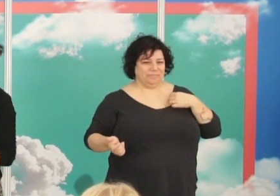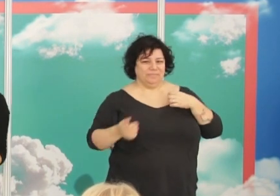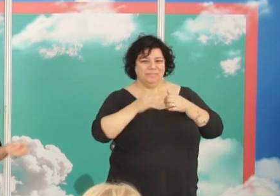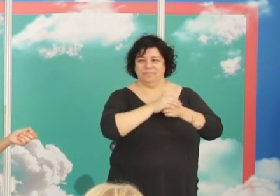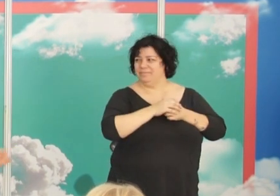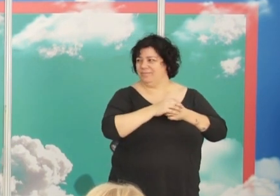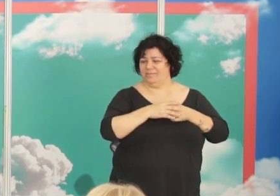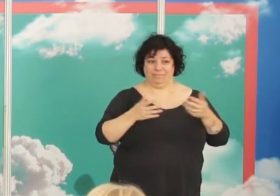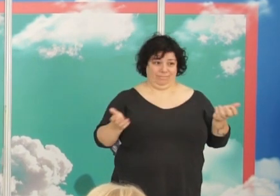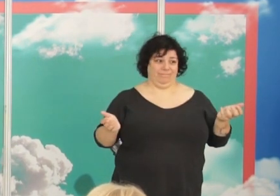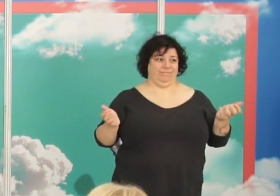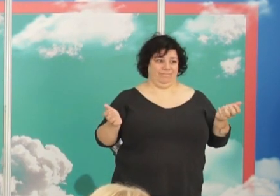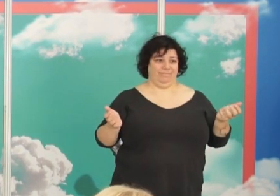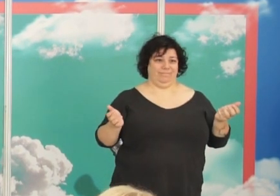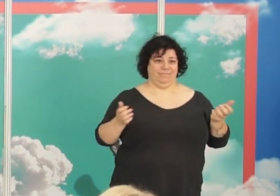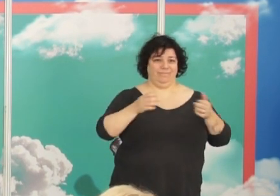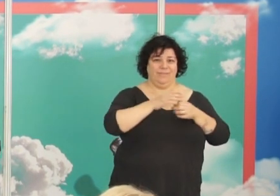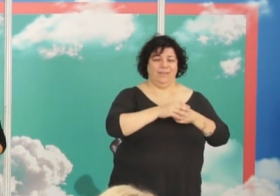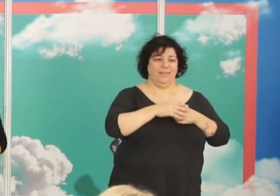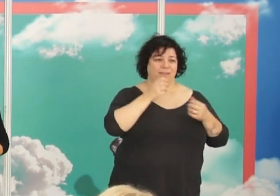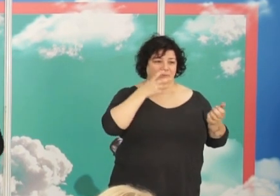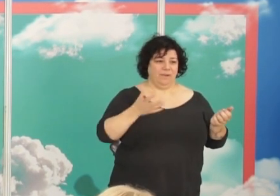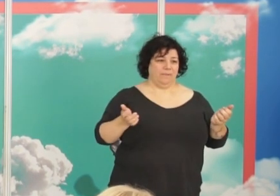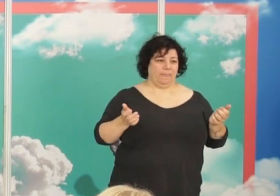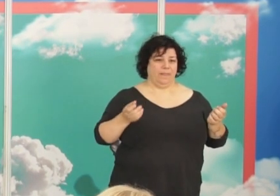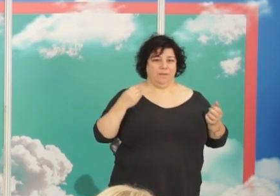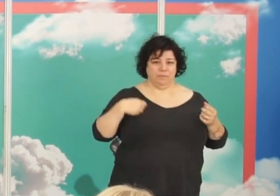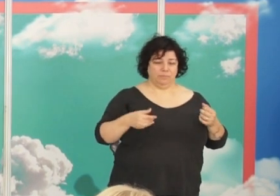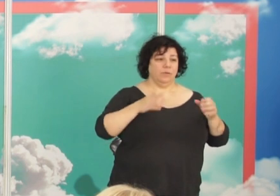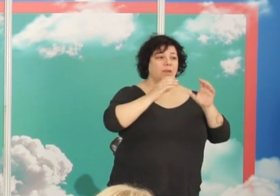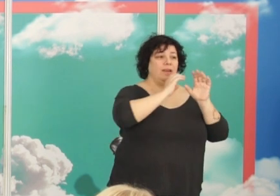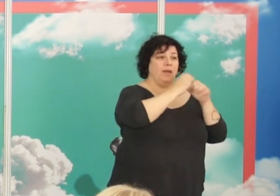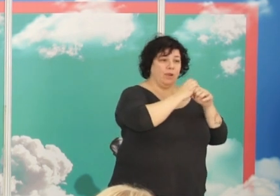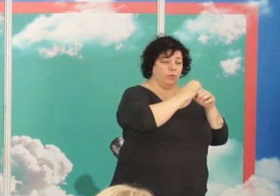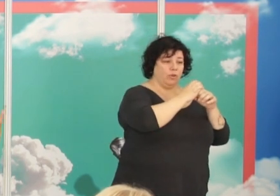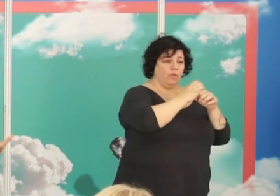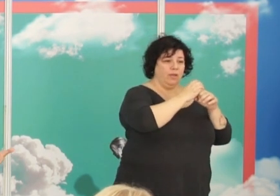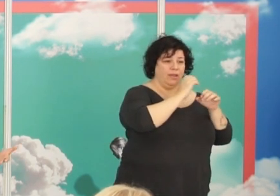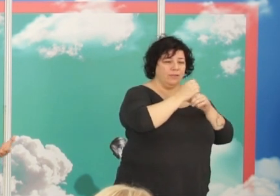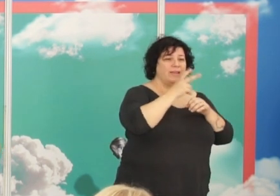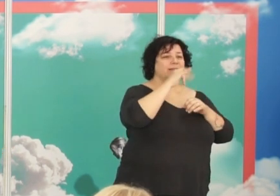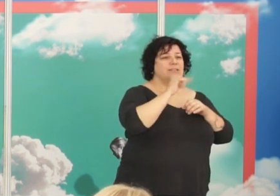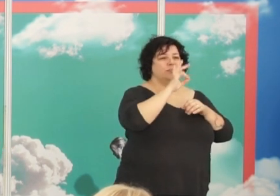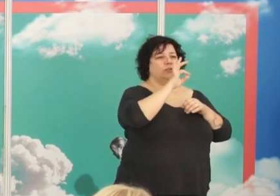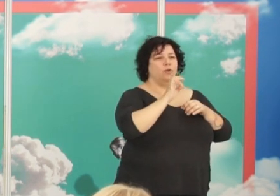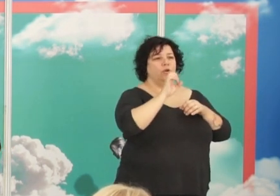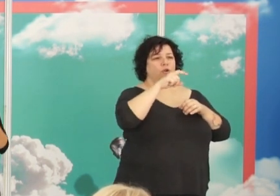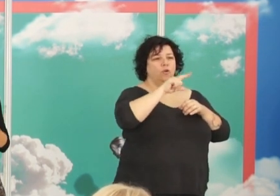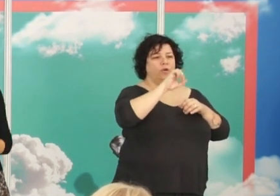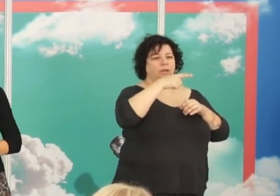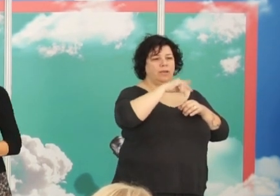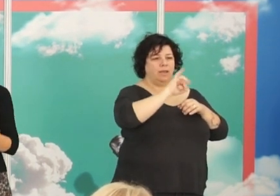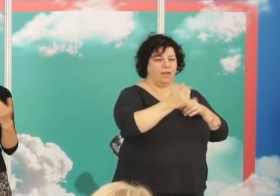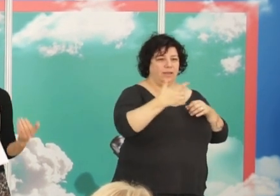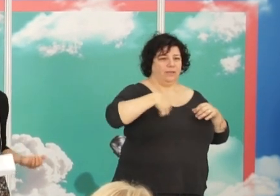Tiene que ir haciendo. Bueno, ese es el laboratorio de histología que el